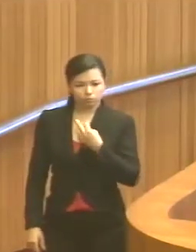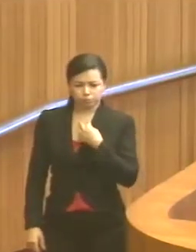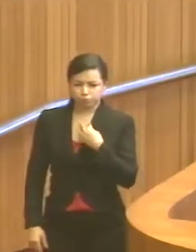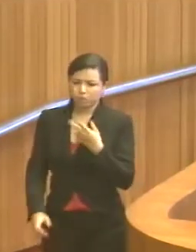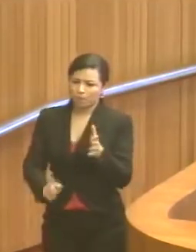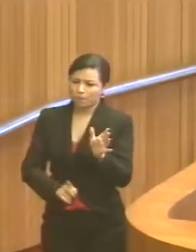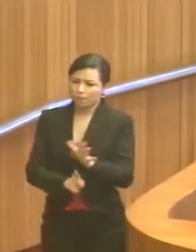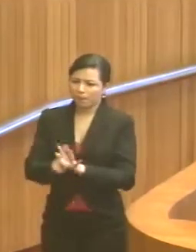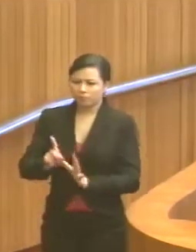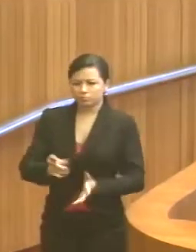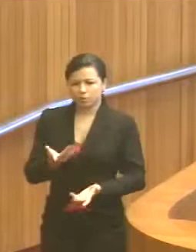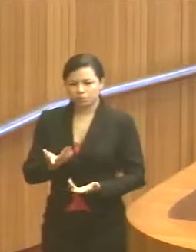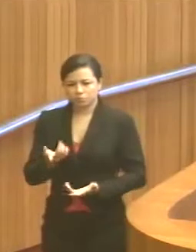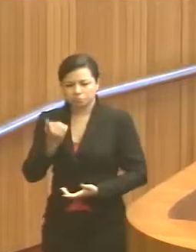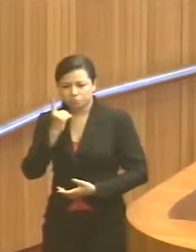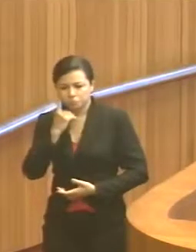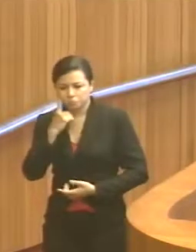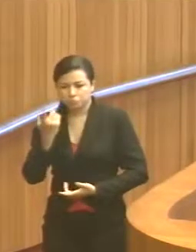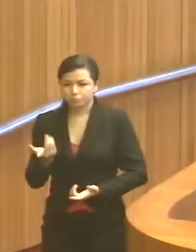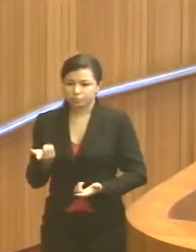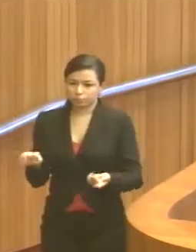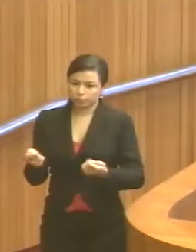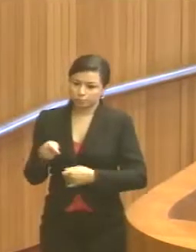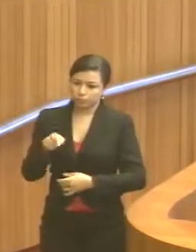questionar, pelo menos,